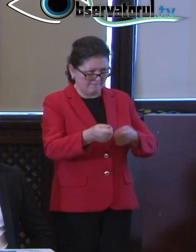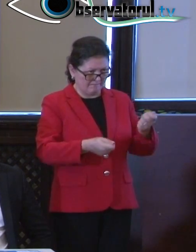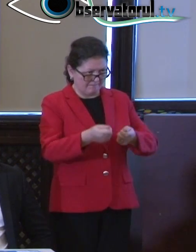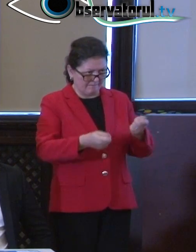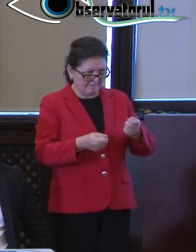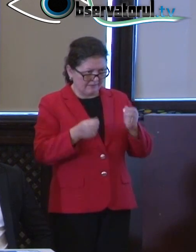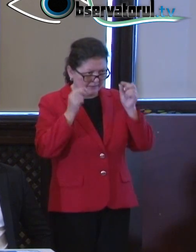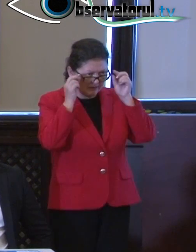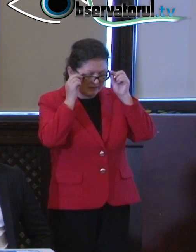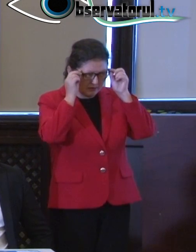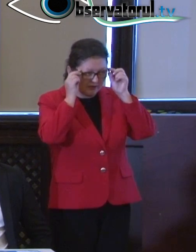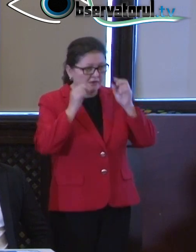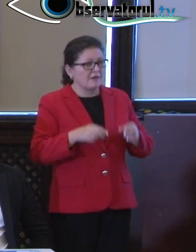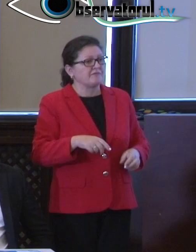ca...